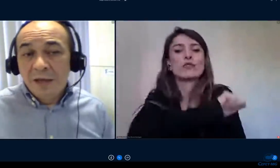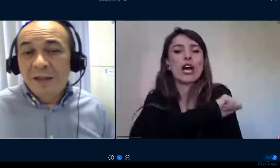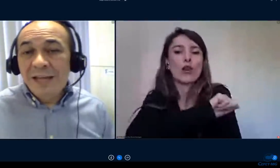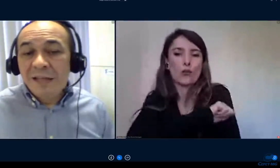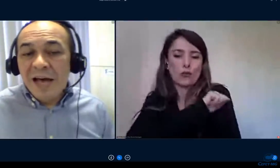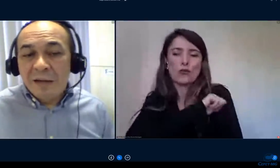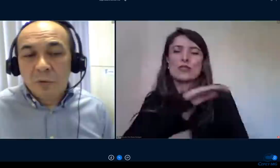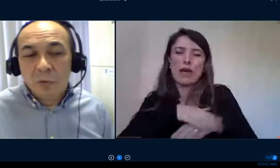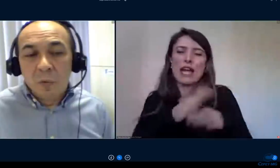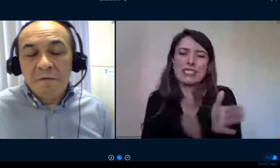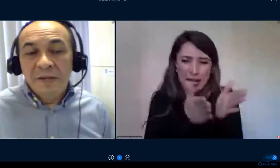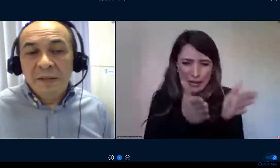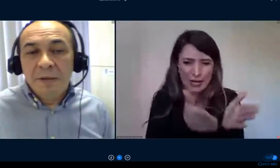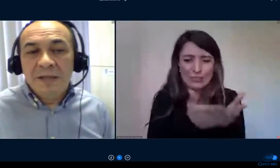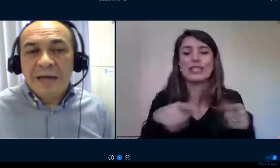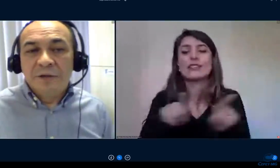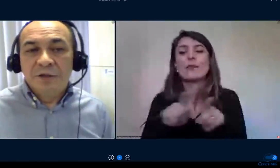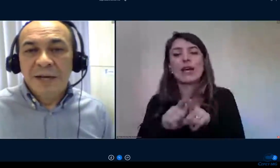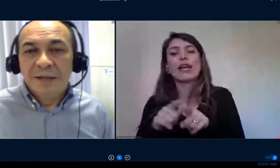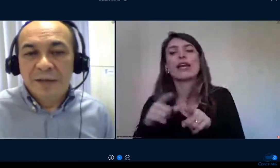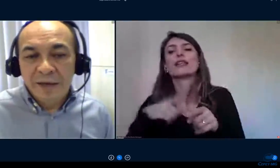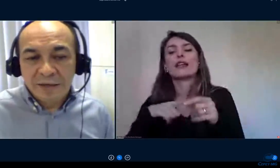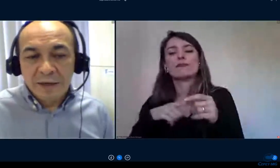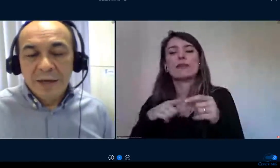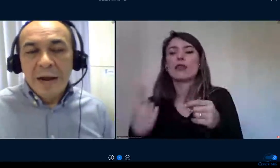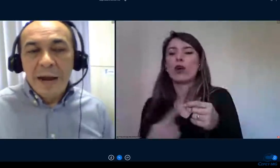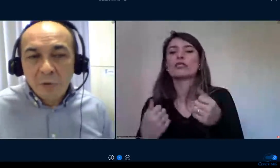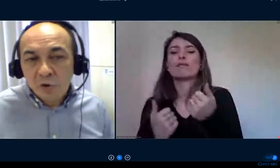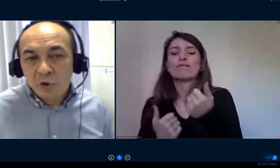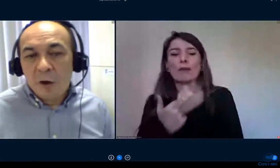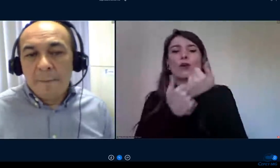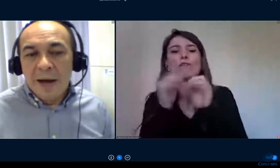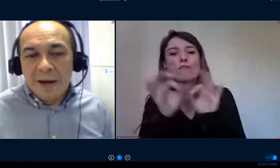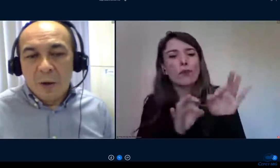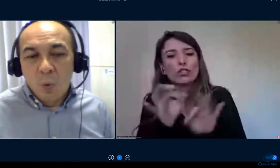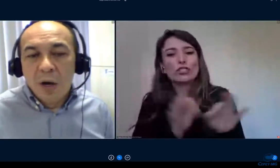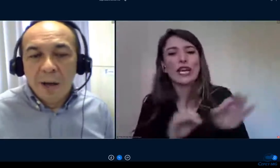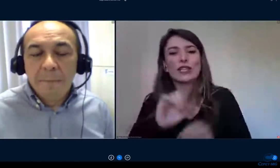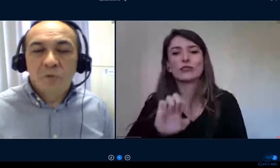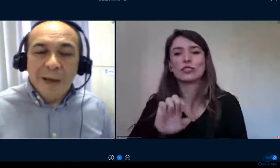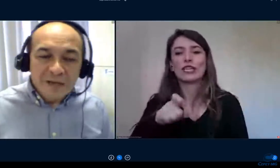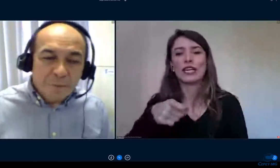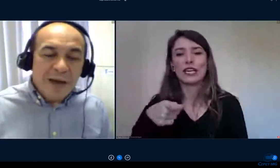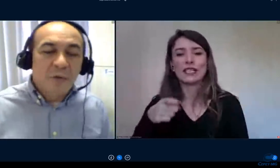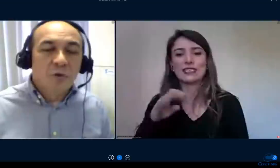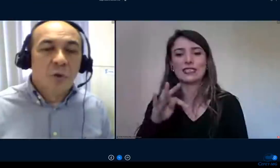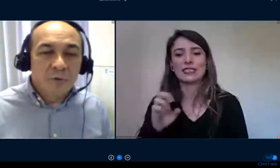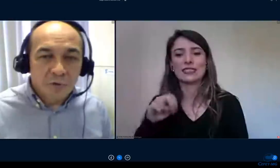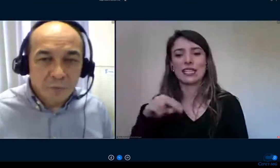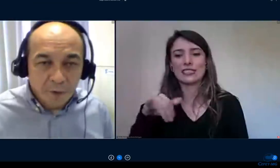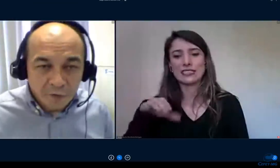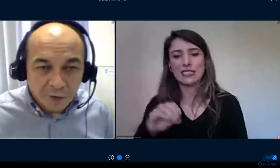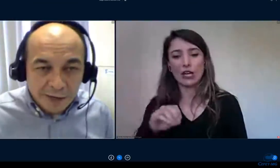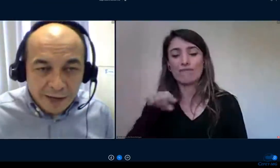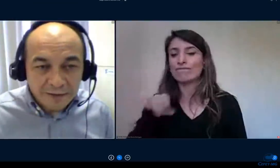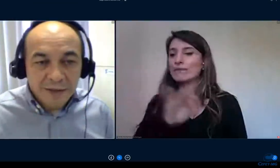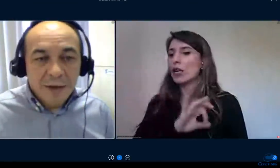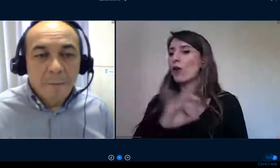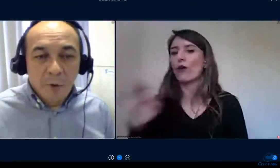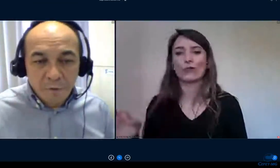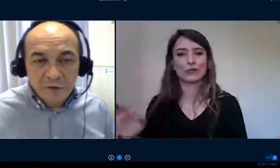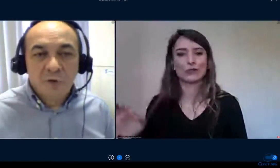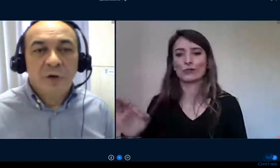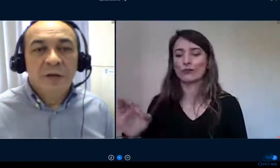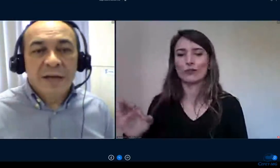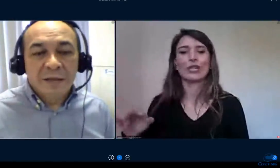que tem dado uma visibilidade gigantesca não só para o campus mas para os nossos profissionais